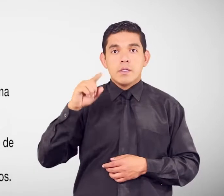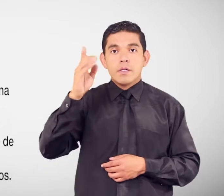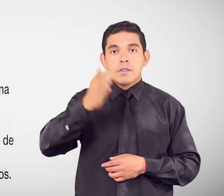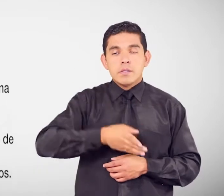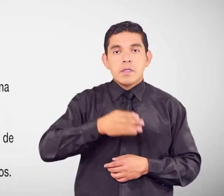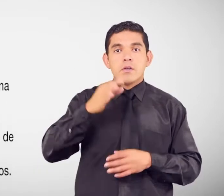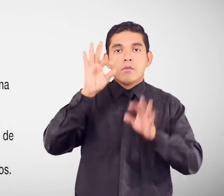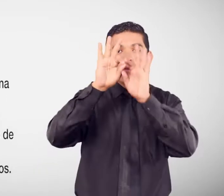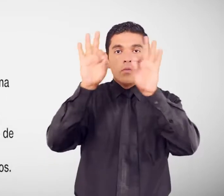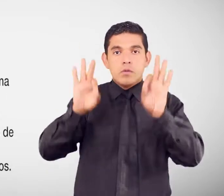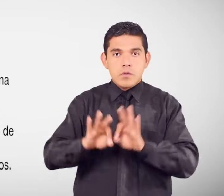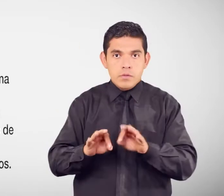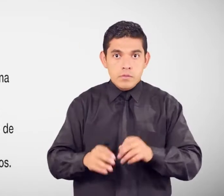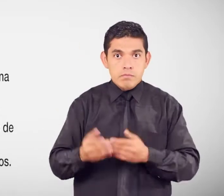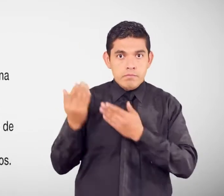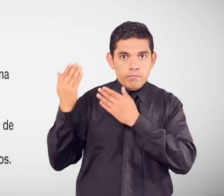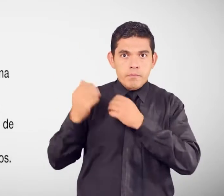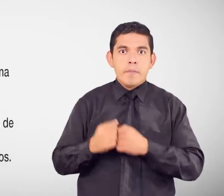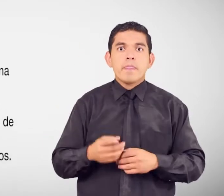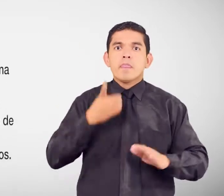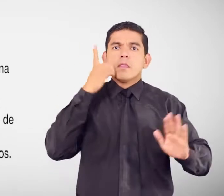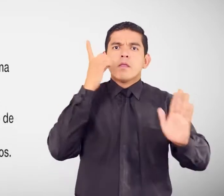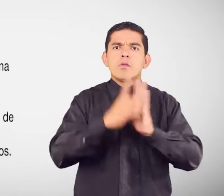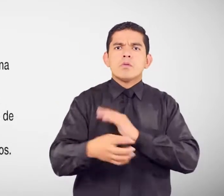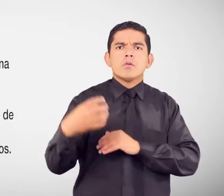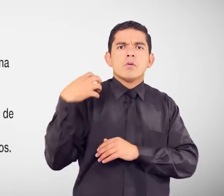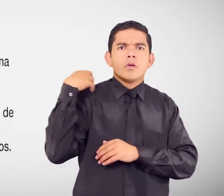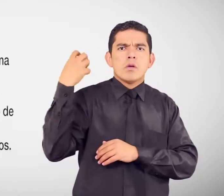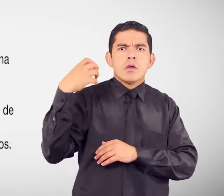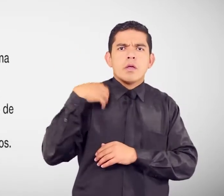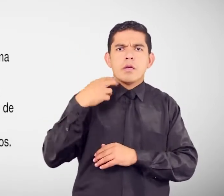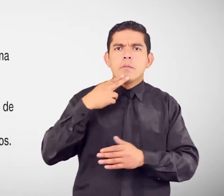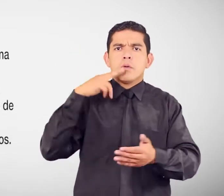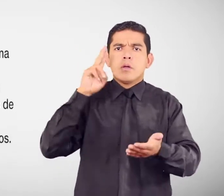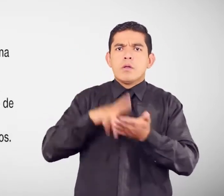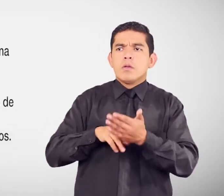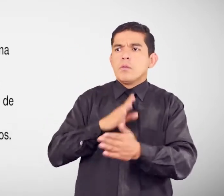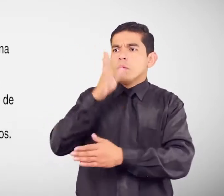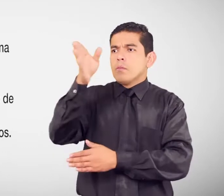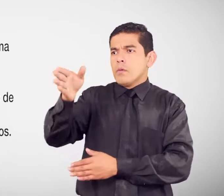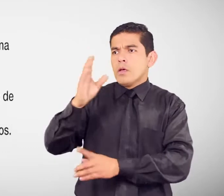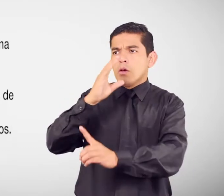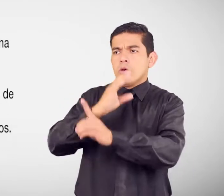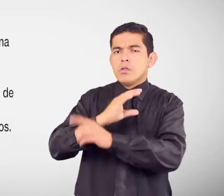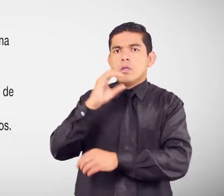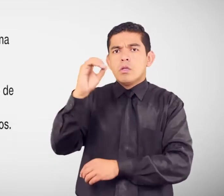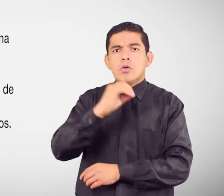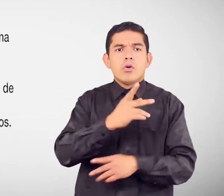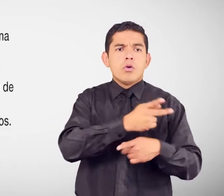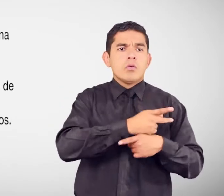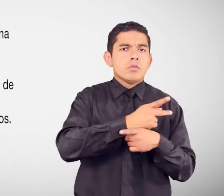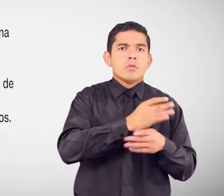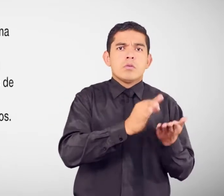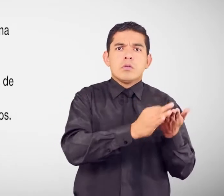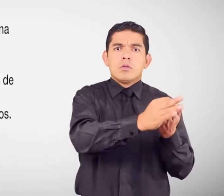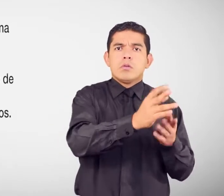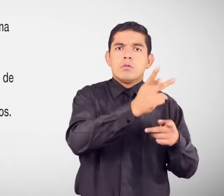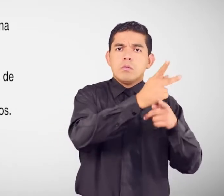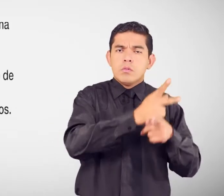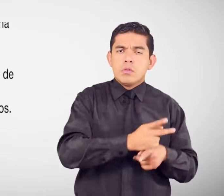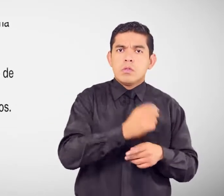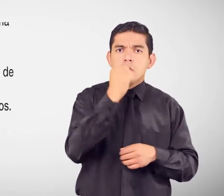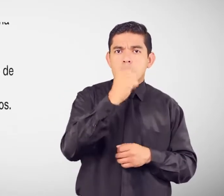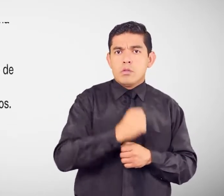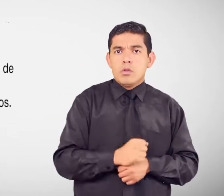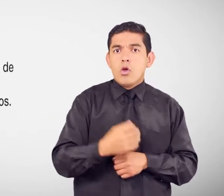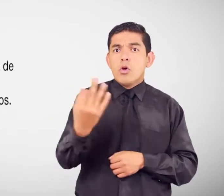En caso de acudir a Conadis O a los consejos cantonales De protección de derechos Original y copia Del carné de discapacidad